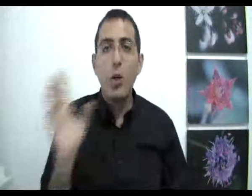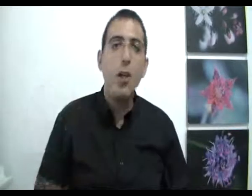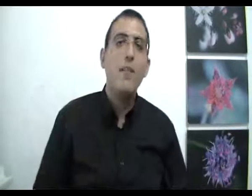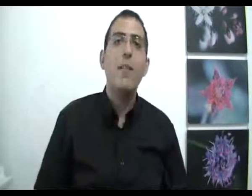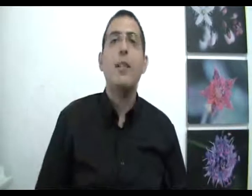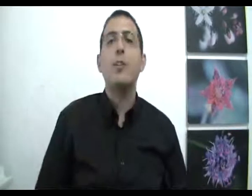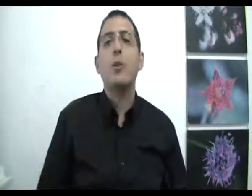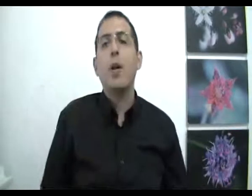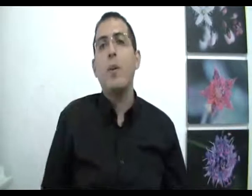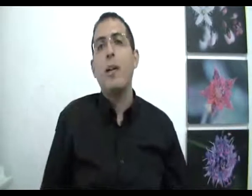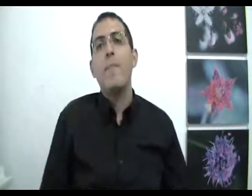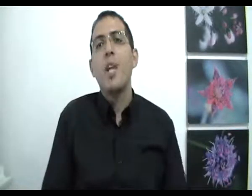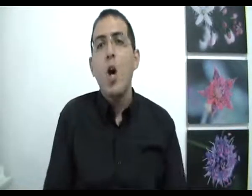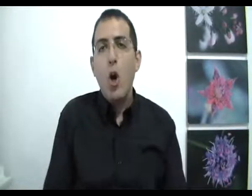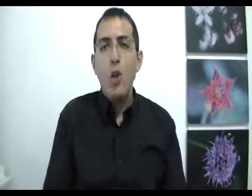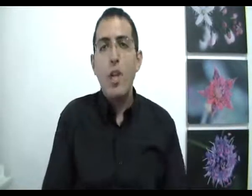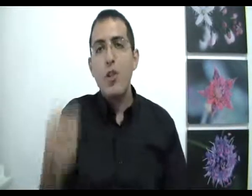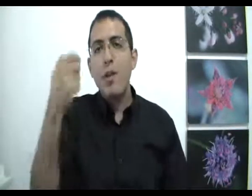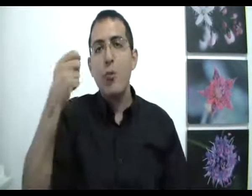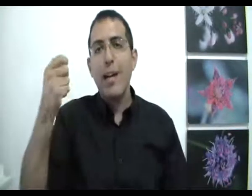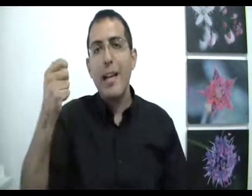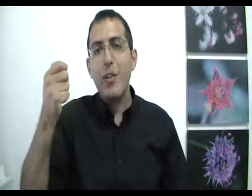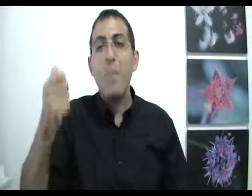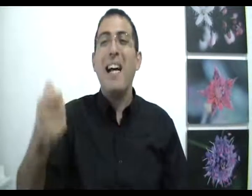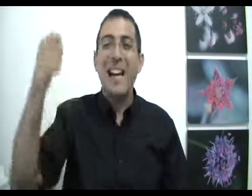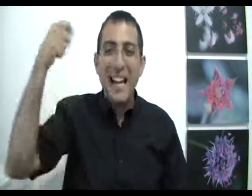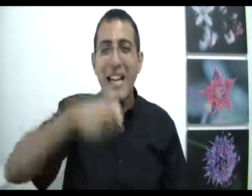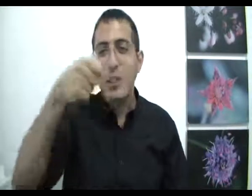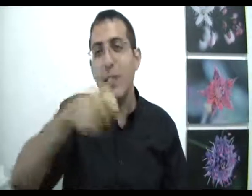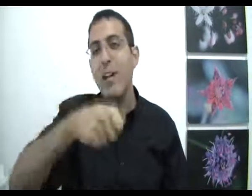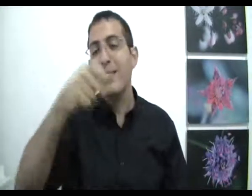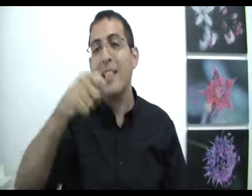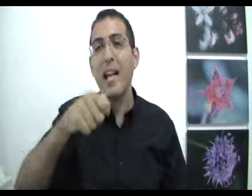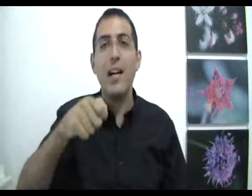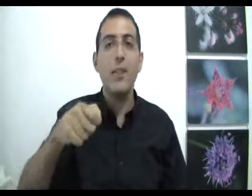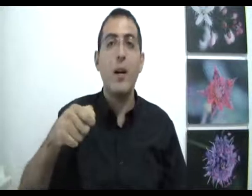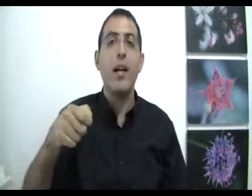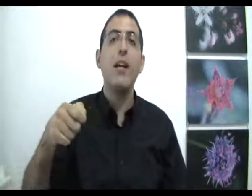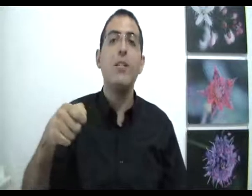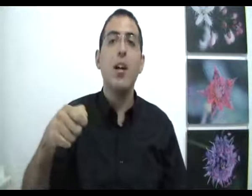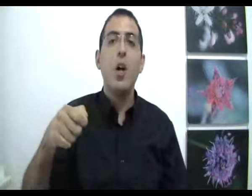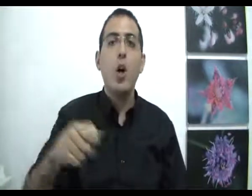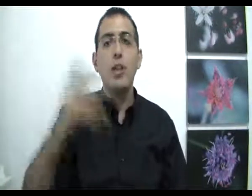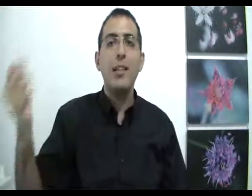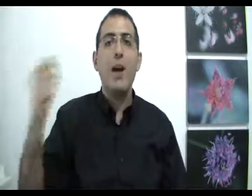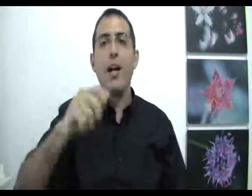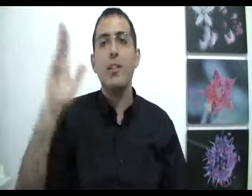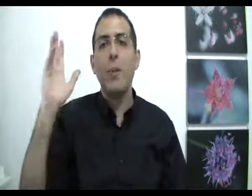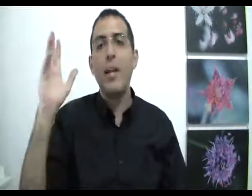כל דבר ודבר שקורה בעולם או שיש משהו אחר שמחריח שהדבר הזה יקרה ככה ולא אחרת או שאין דבר אחר שמחריח